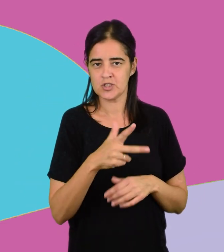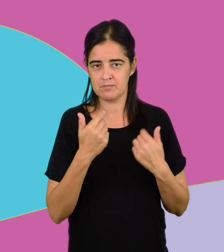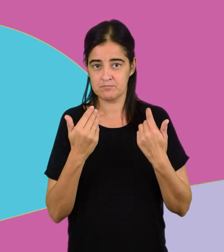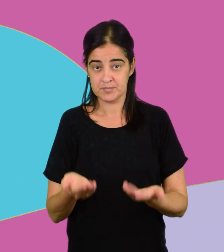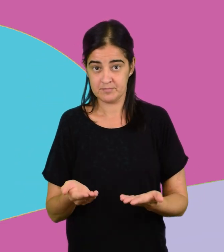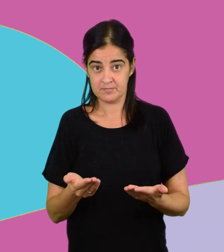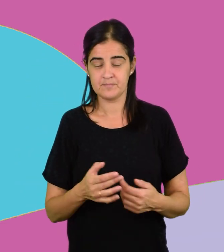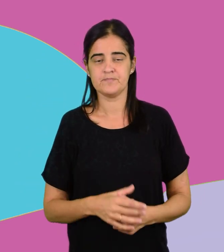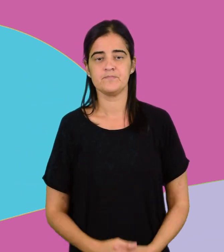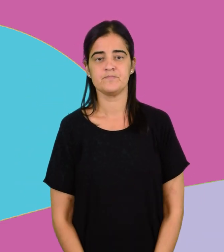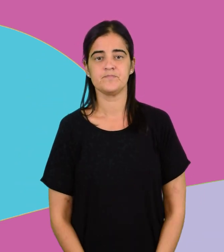¡Gracias! ¡Gracias! ¡Gracias!